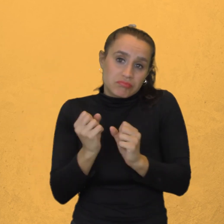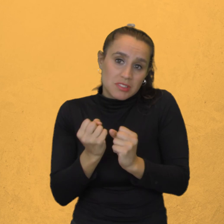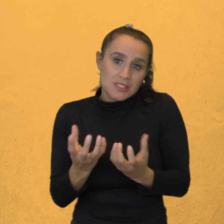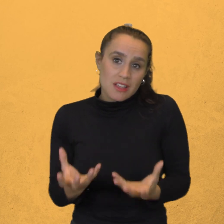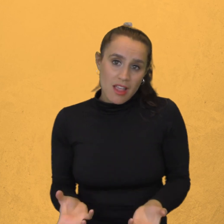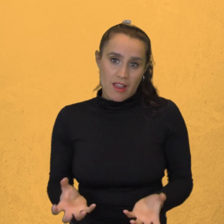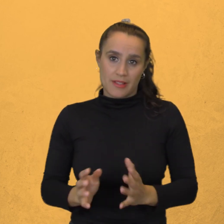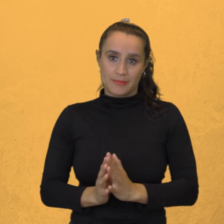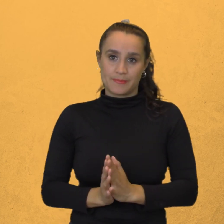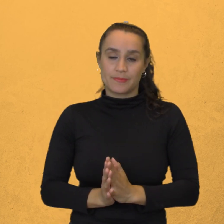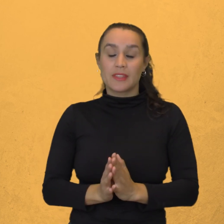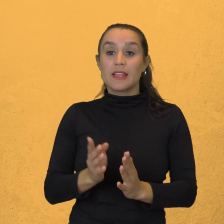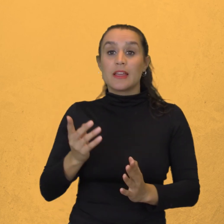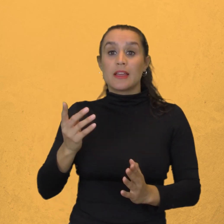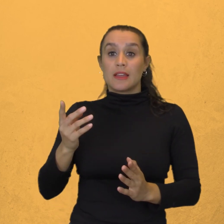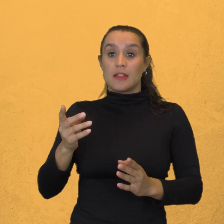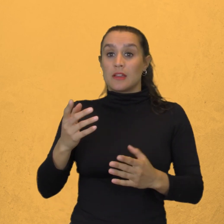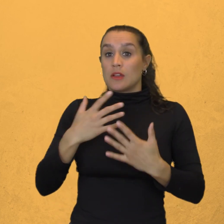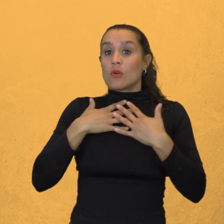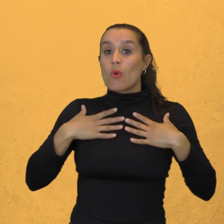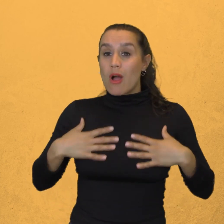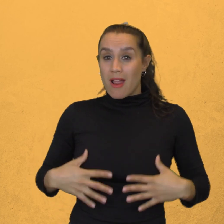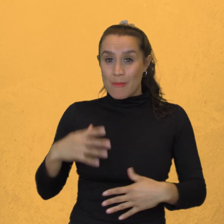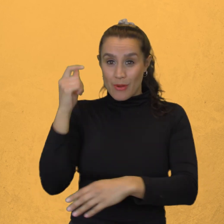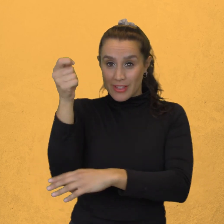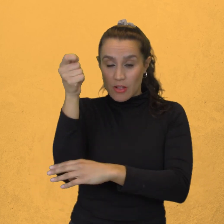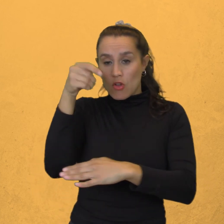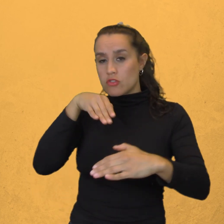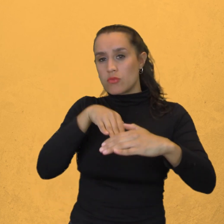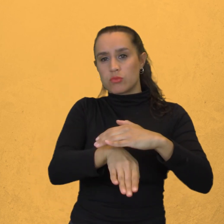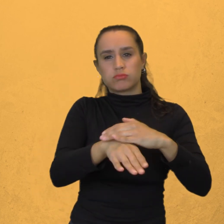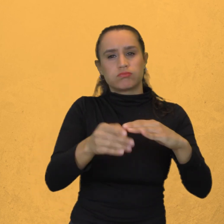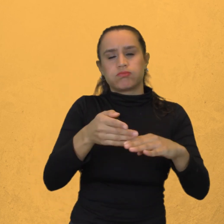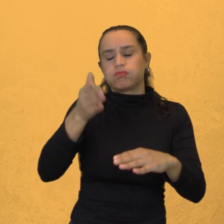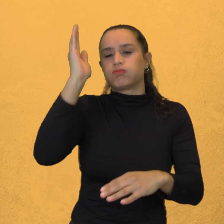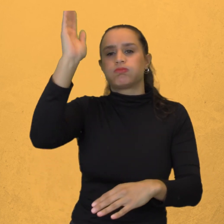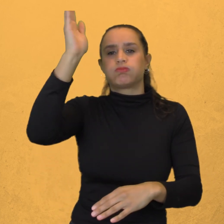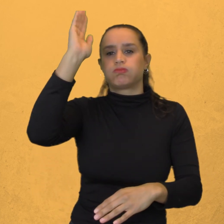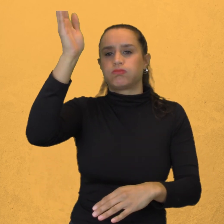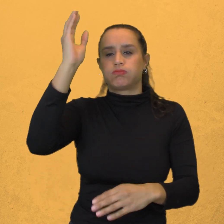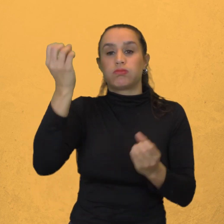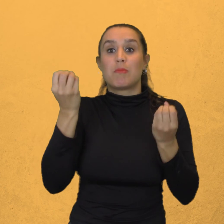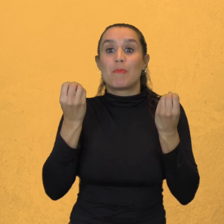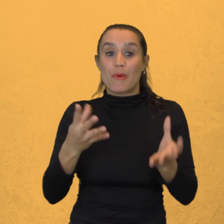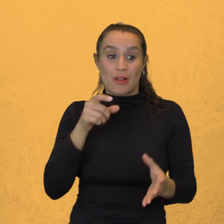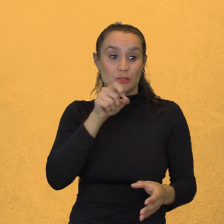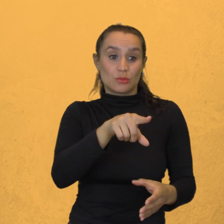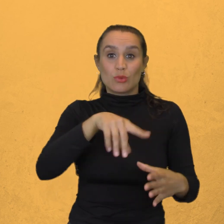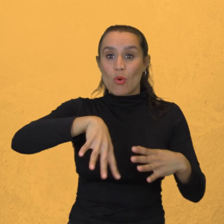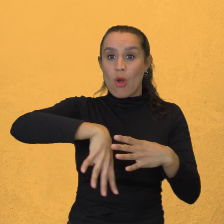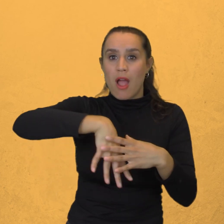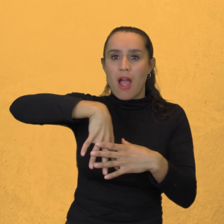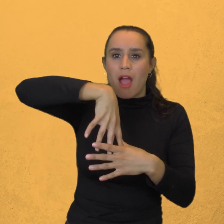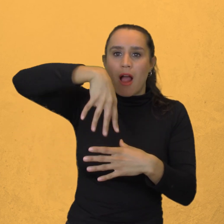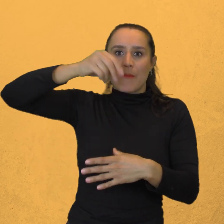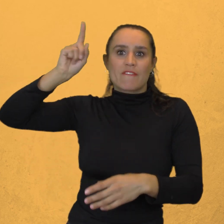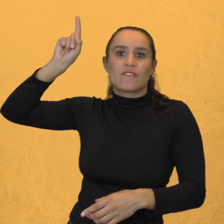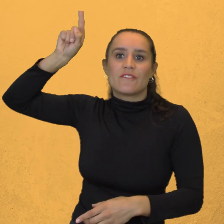Los despojos Seguirán allí Para el resto De la eternidad Porque el espíritu El que permitió Que fuera concebido No es otro